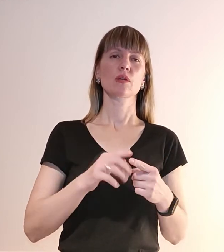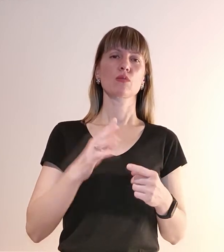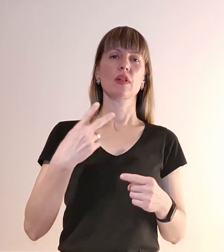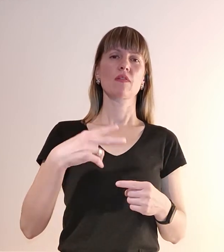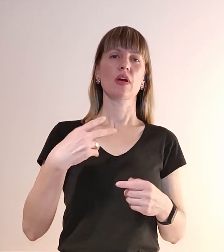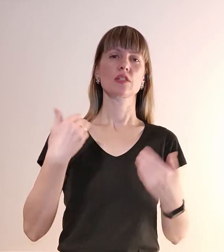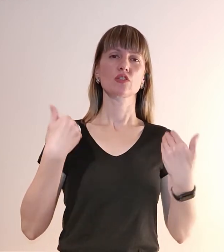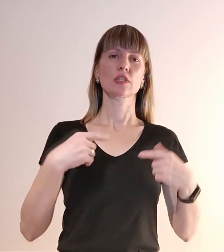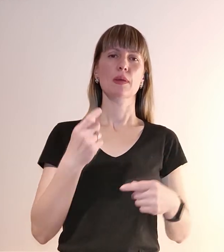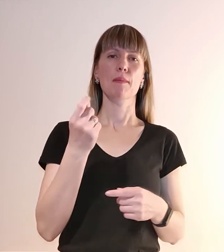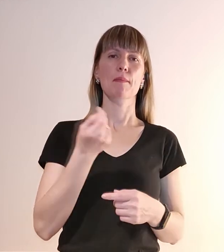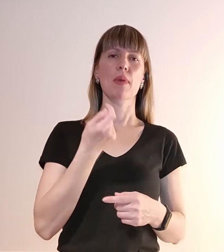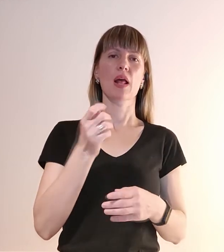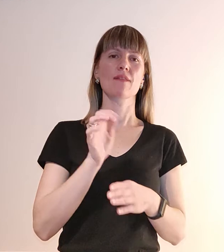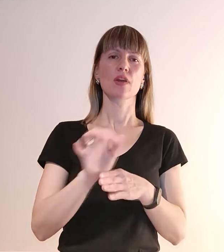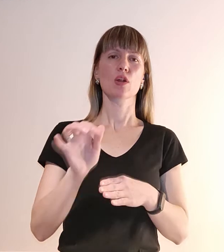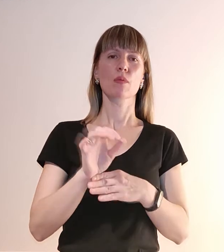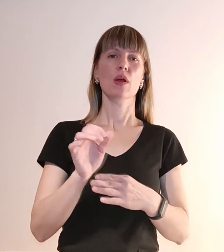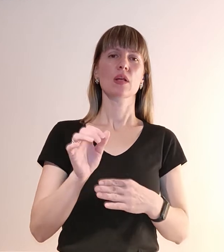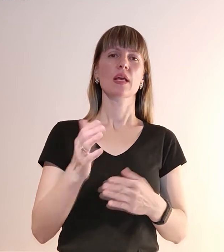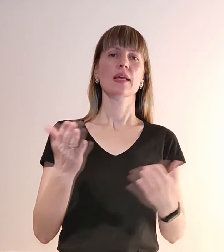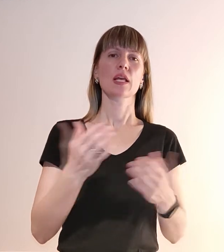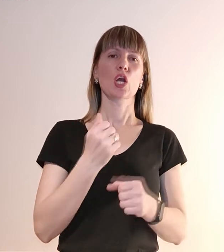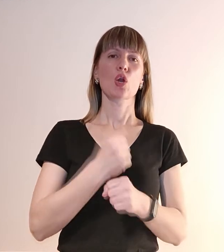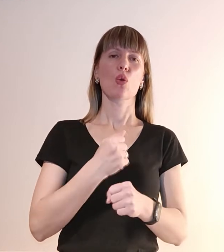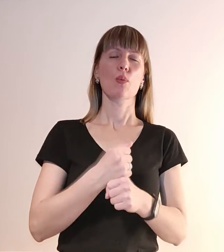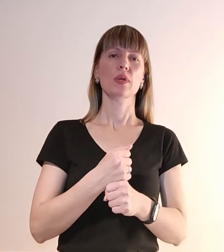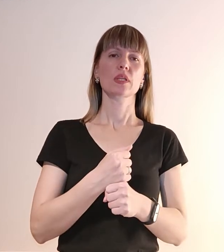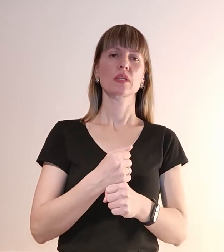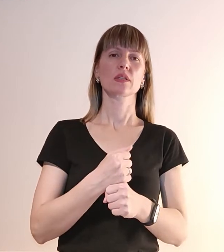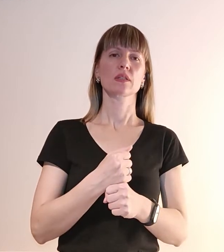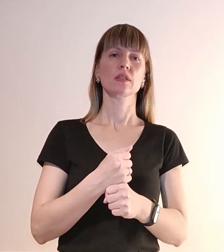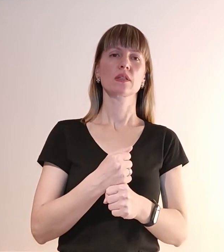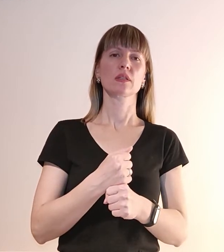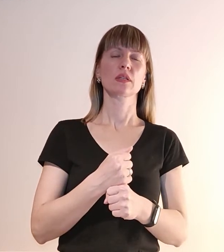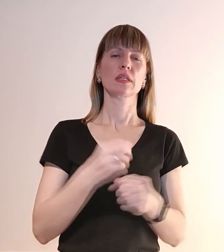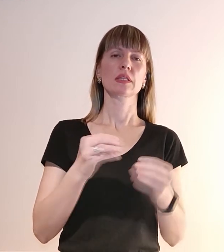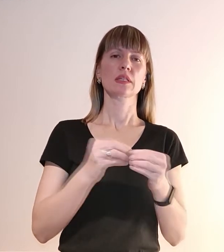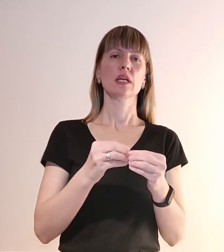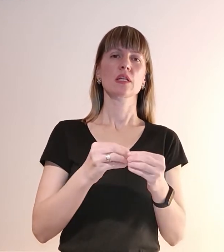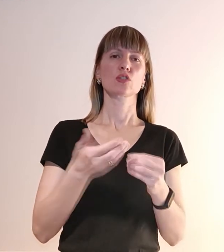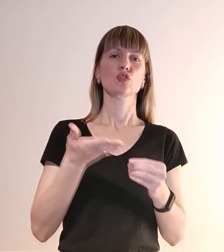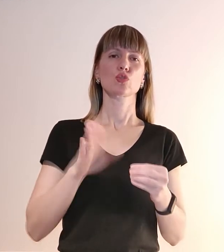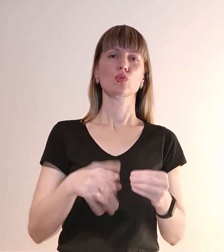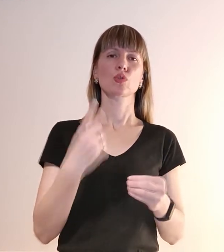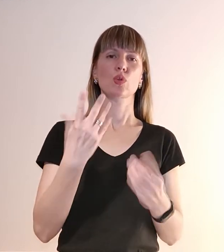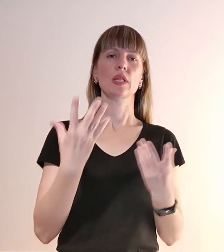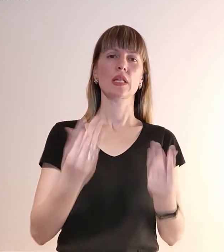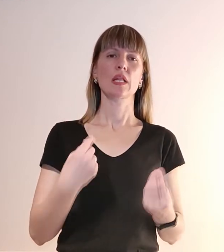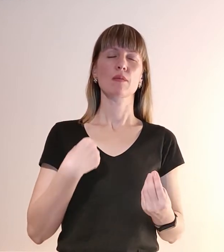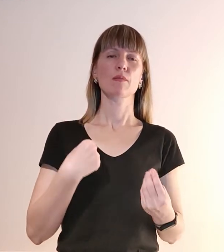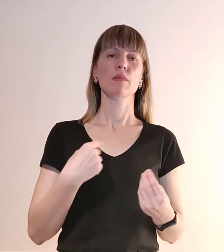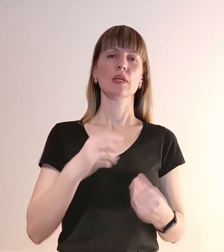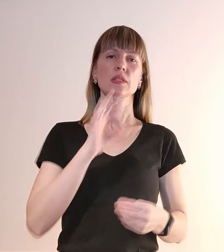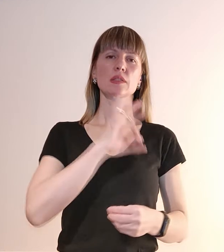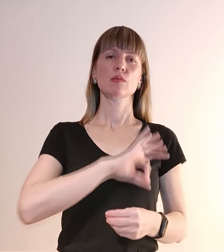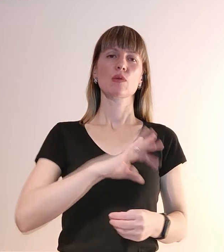невеличке виробництво, яке робить 10 штук на день. Ми залучили, було й інше